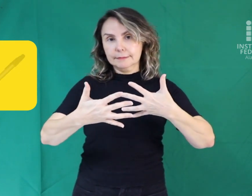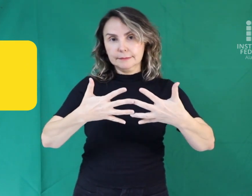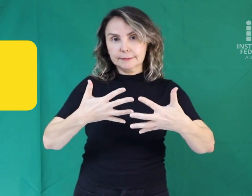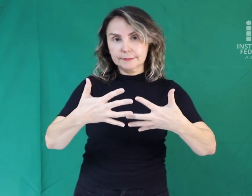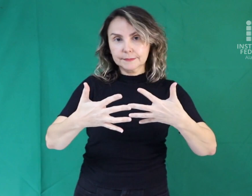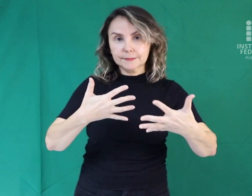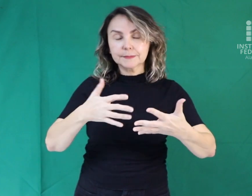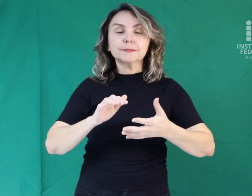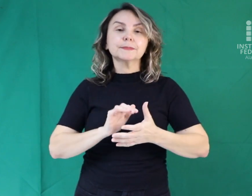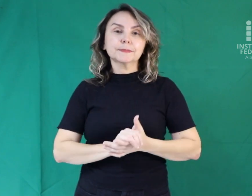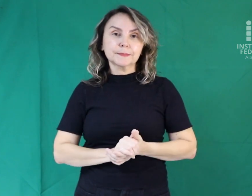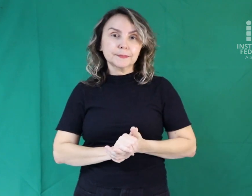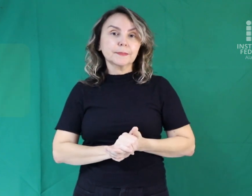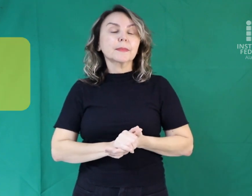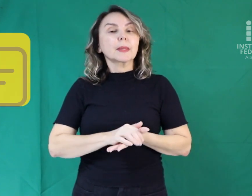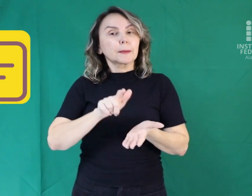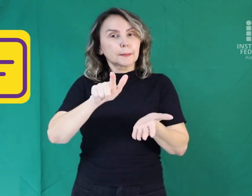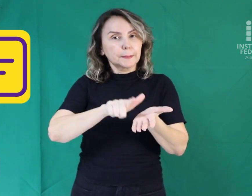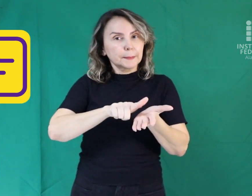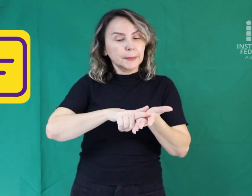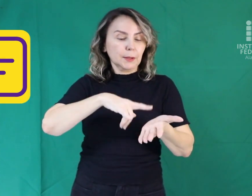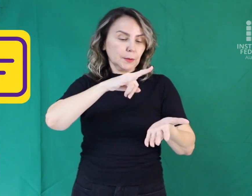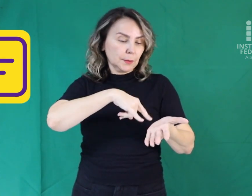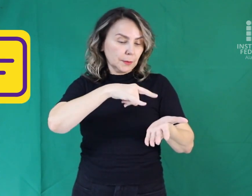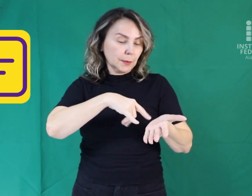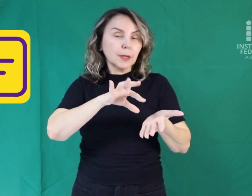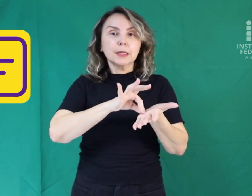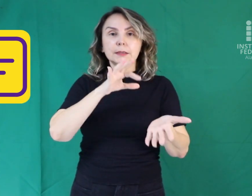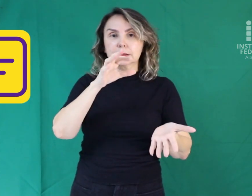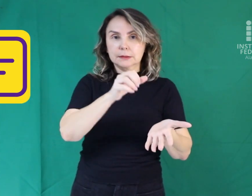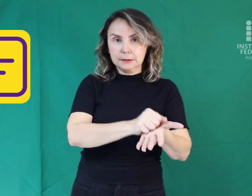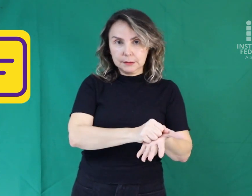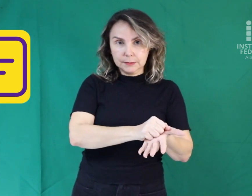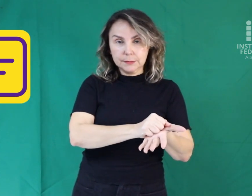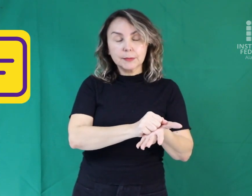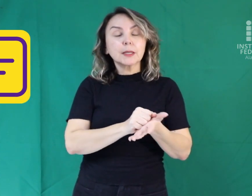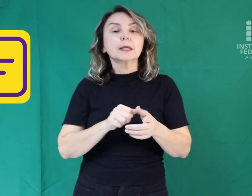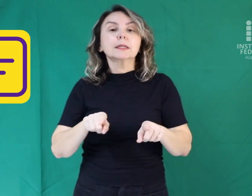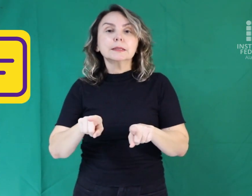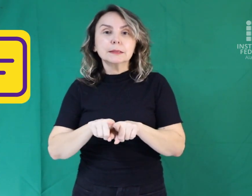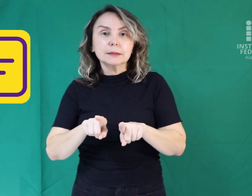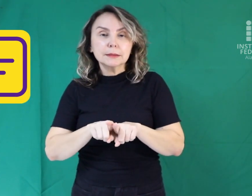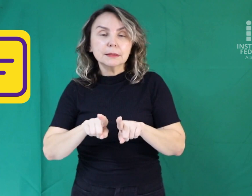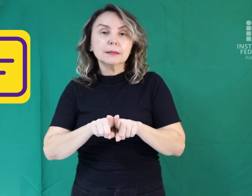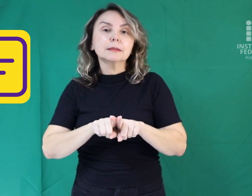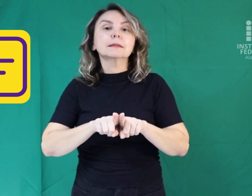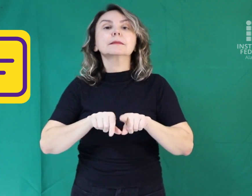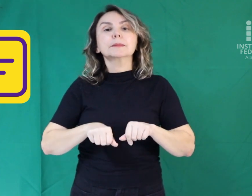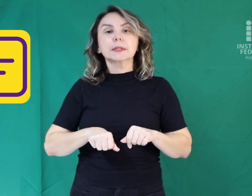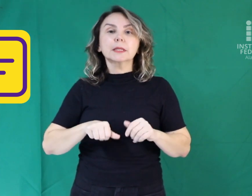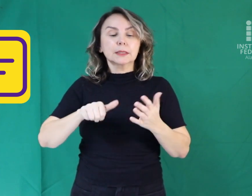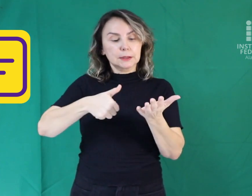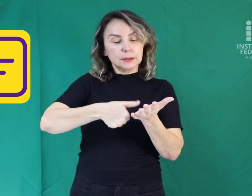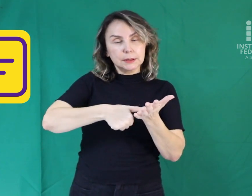cartão de inscrição e documento oficial de identidade ou